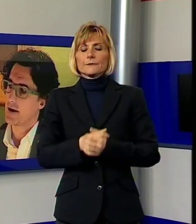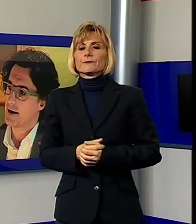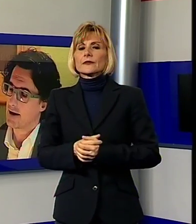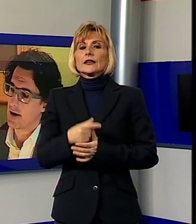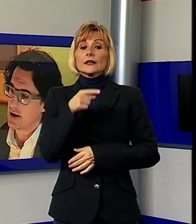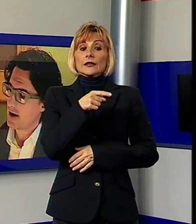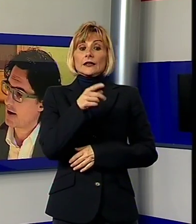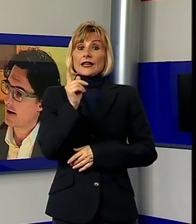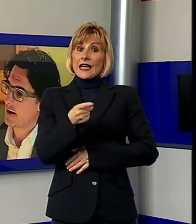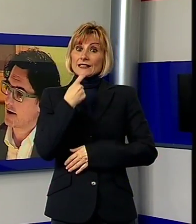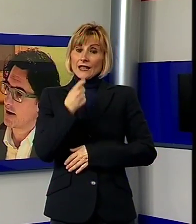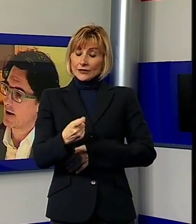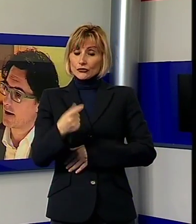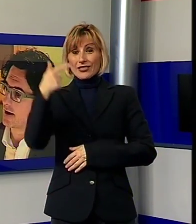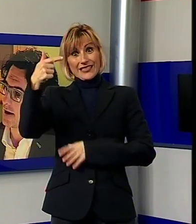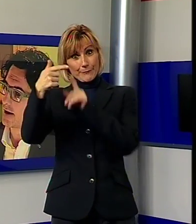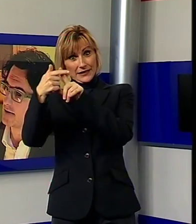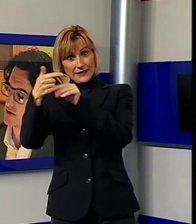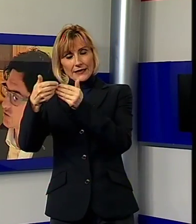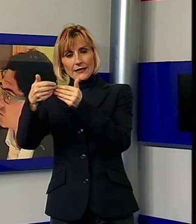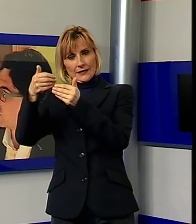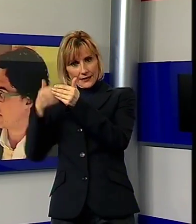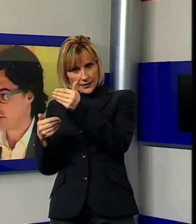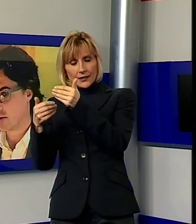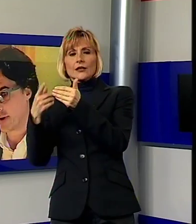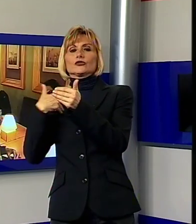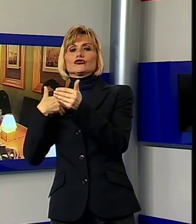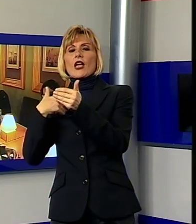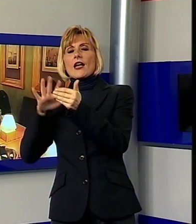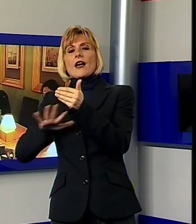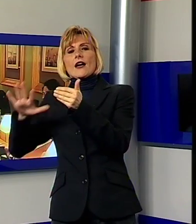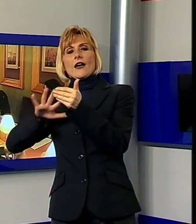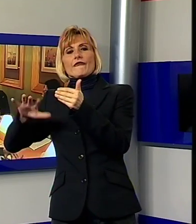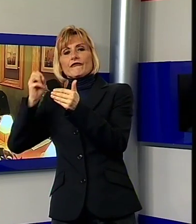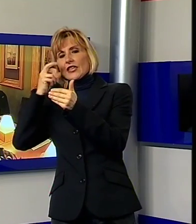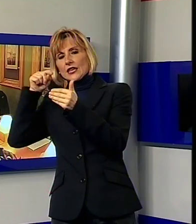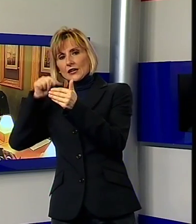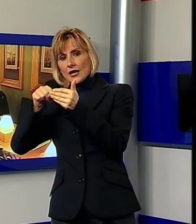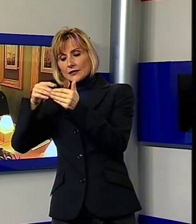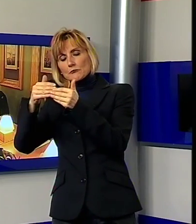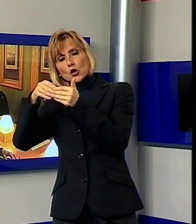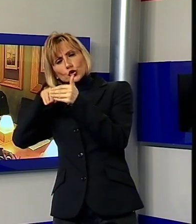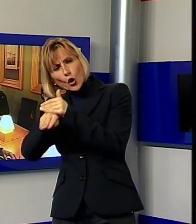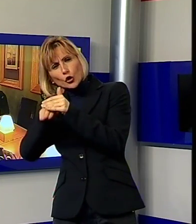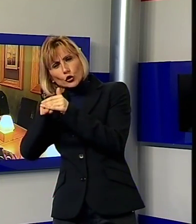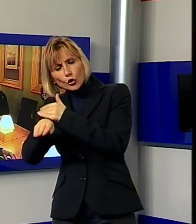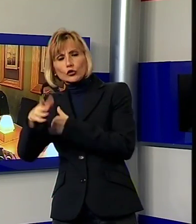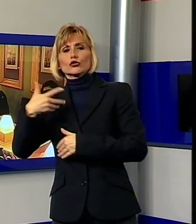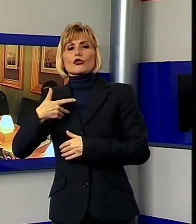accordi con Firenze, ci sarebbe l'ombra del senatore Andrea Marcucci, che secondo il presidente del Consiglio Comunale si staglia anche dietro a un